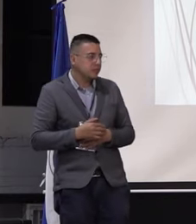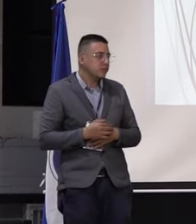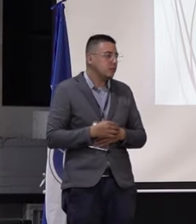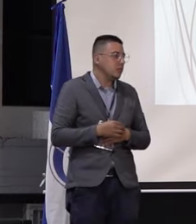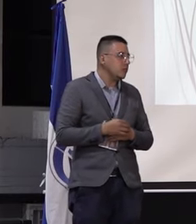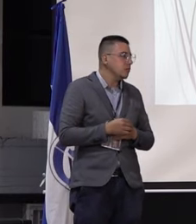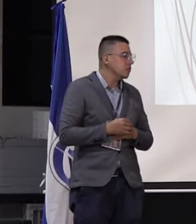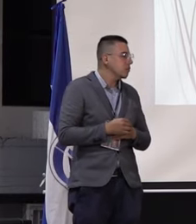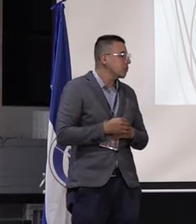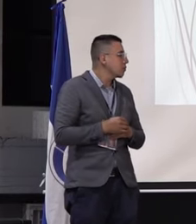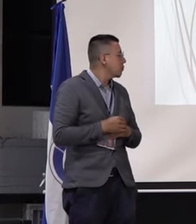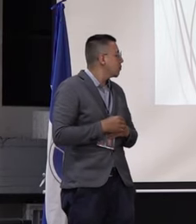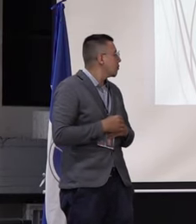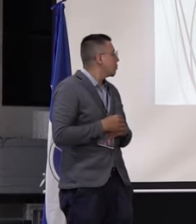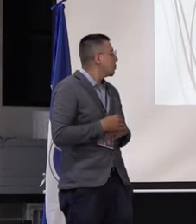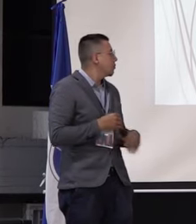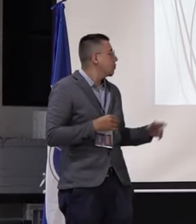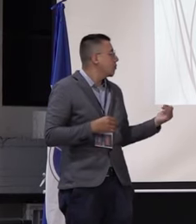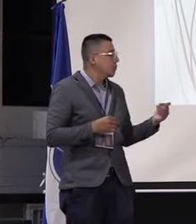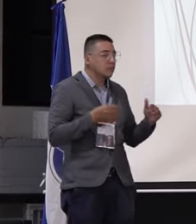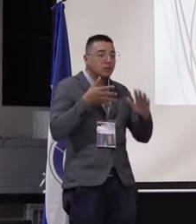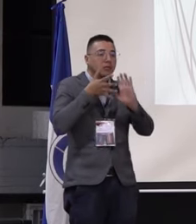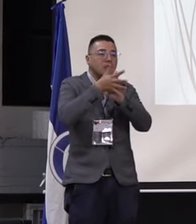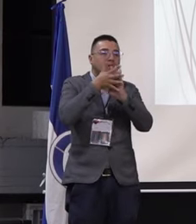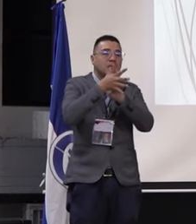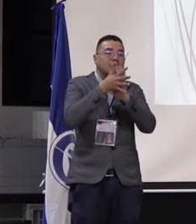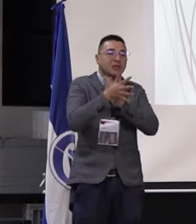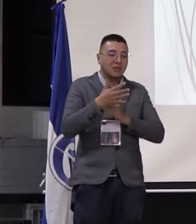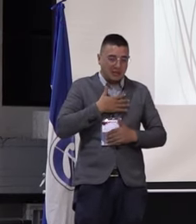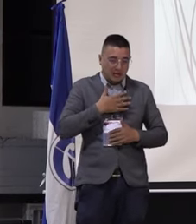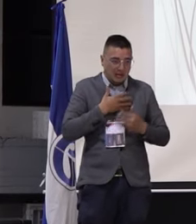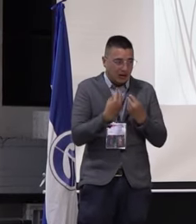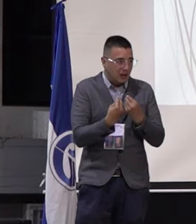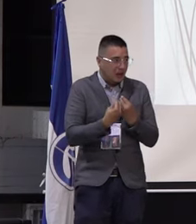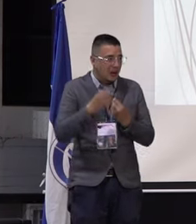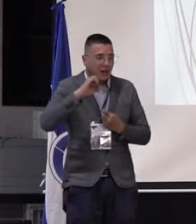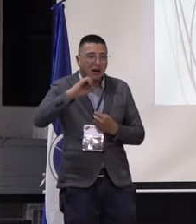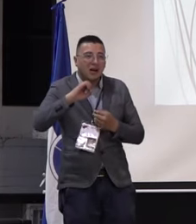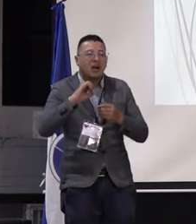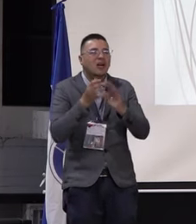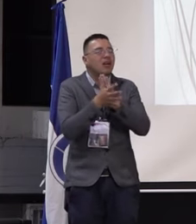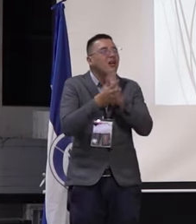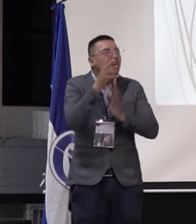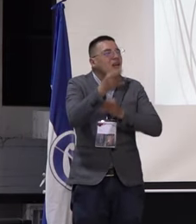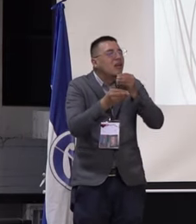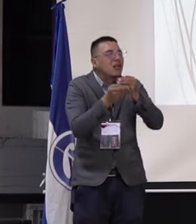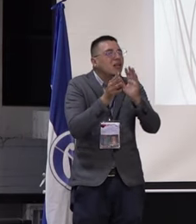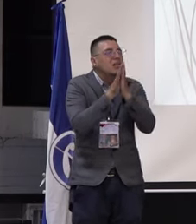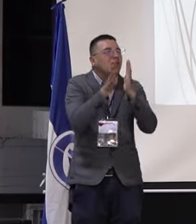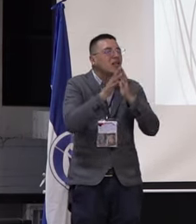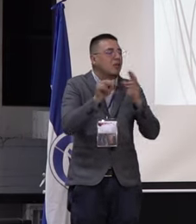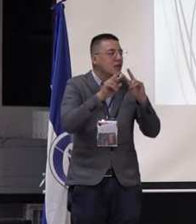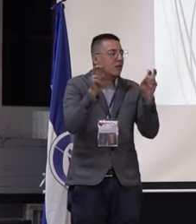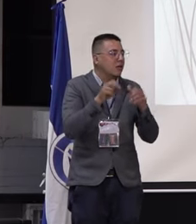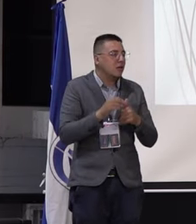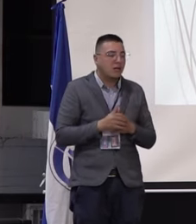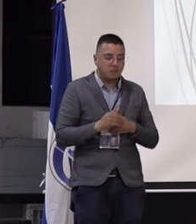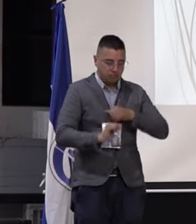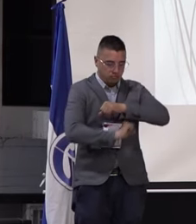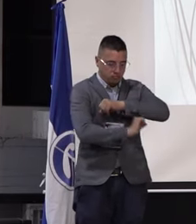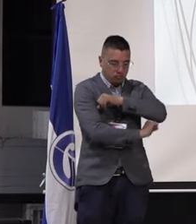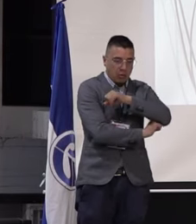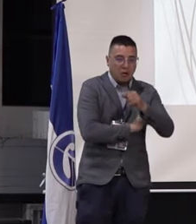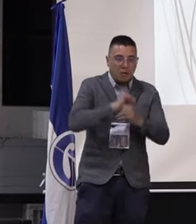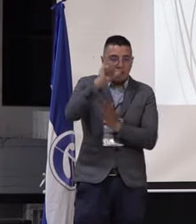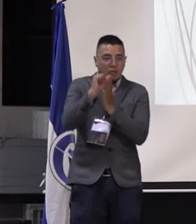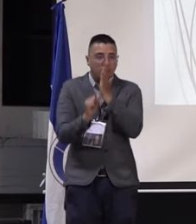Bueno, de acuerdo con lo que menciona mi compañero, tenemos adicionalmente el fortalecimiento